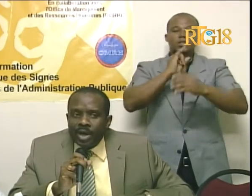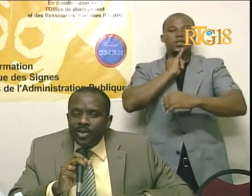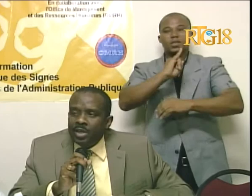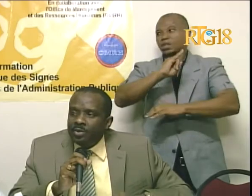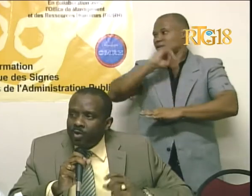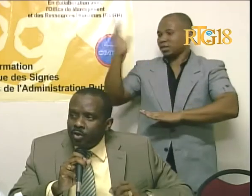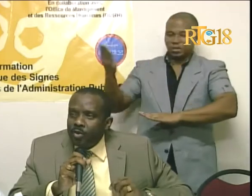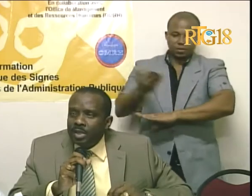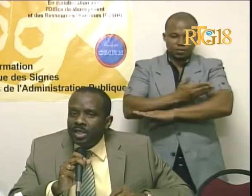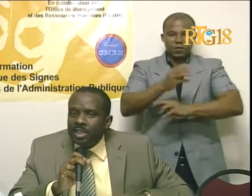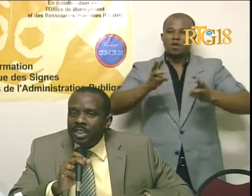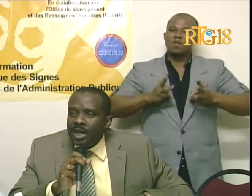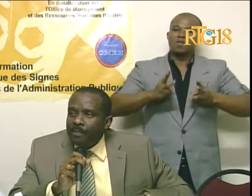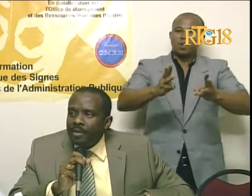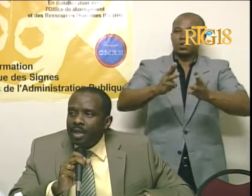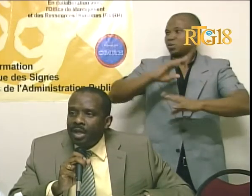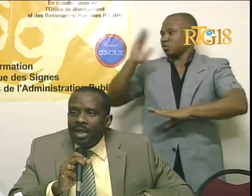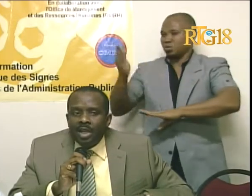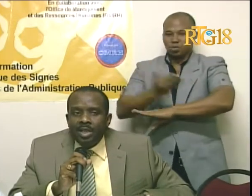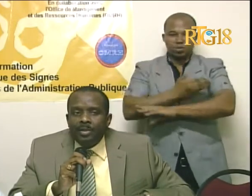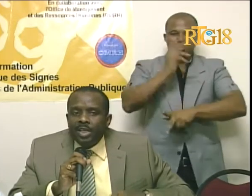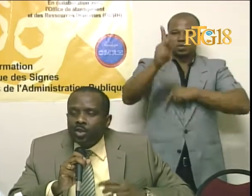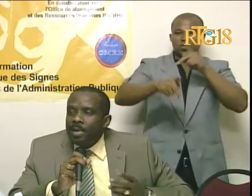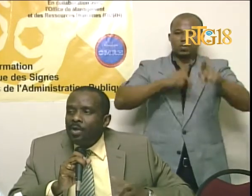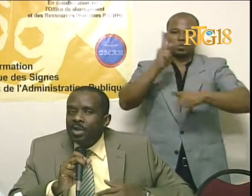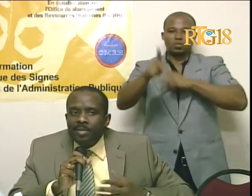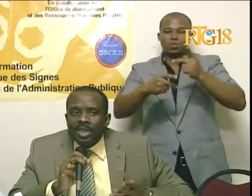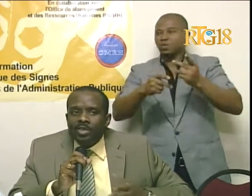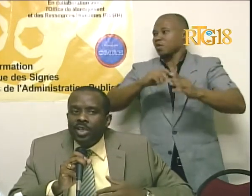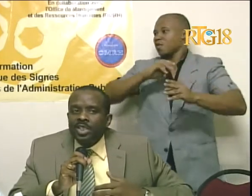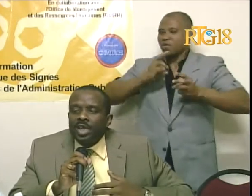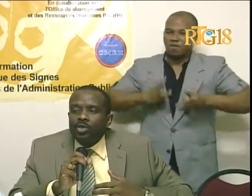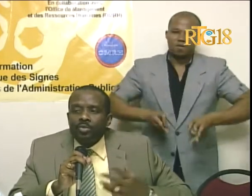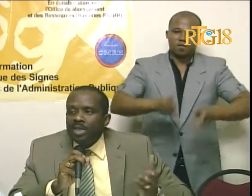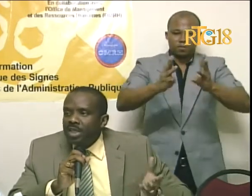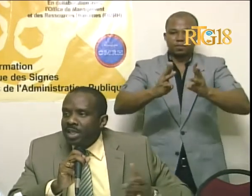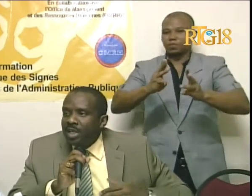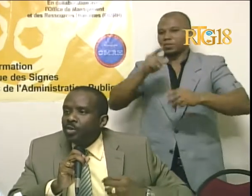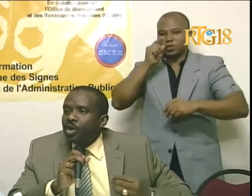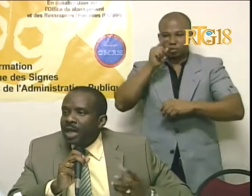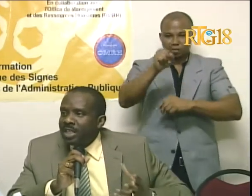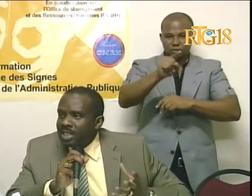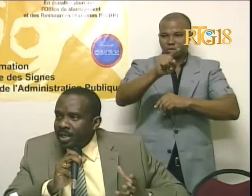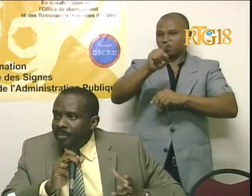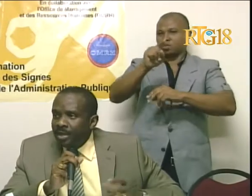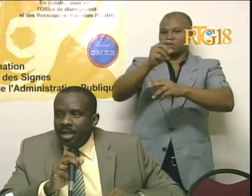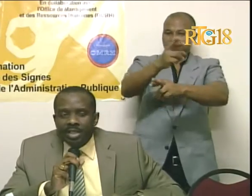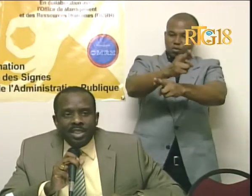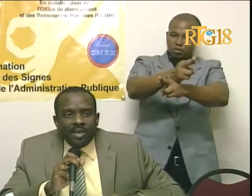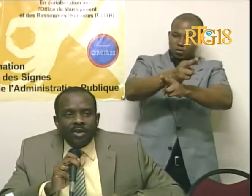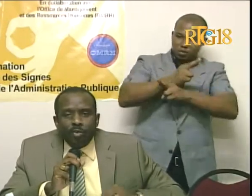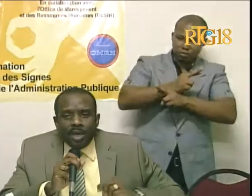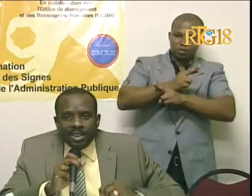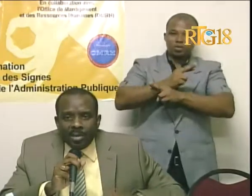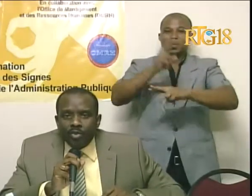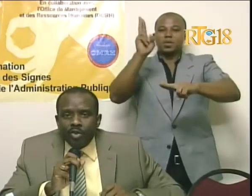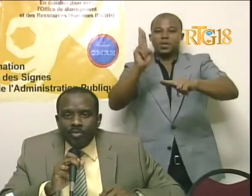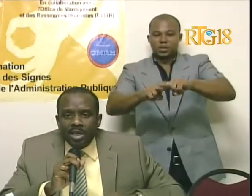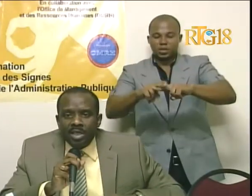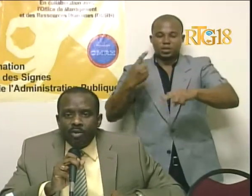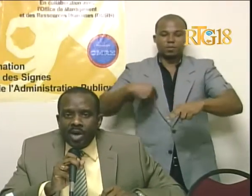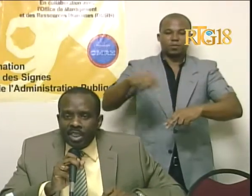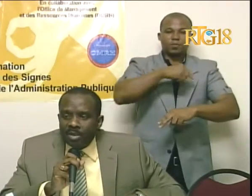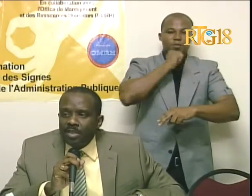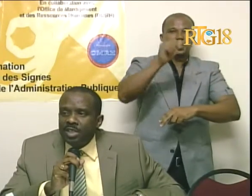fason kou aksey yo, fason ou mette le chita, li preske balon imaj de ki sa tout minister a tout organisye. Se sa kwen nou pa jam